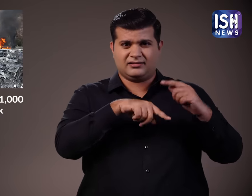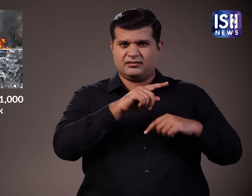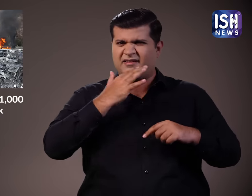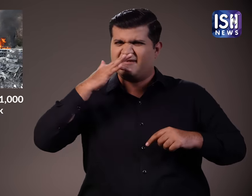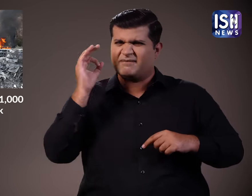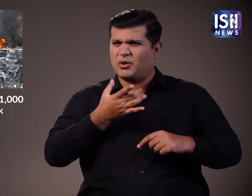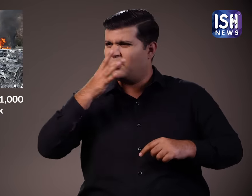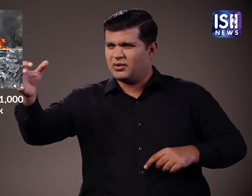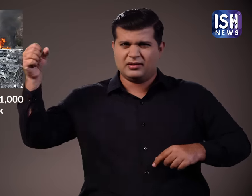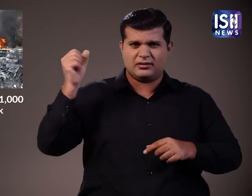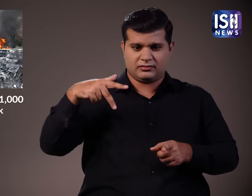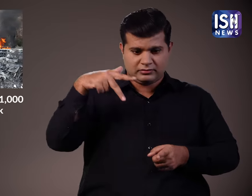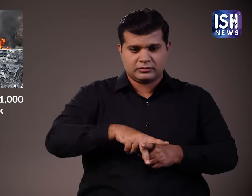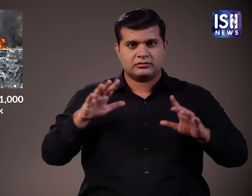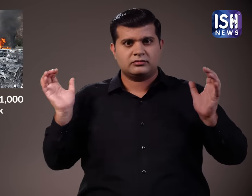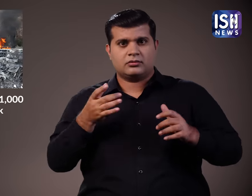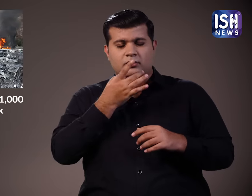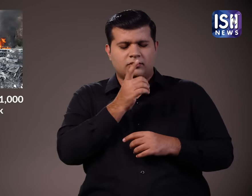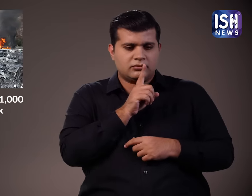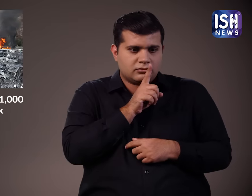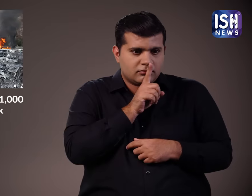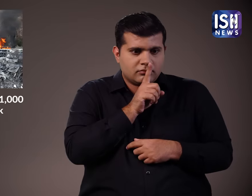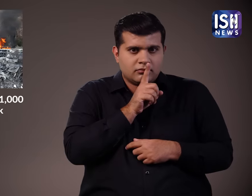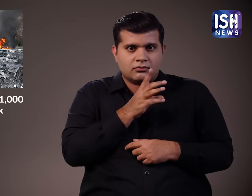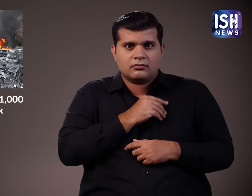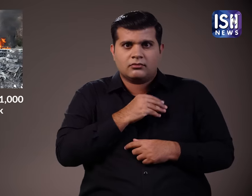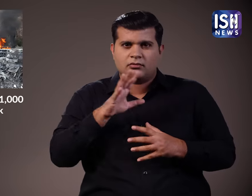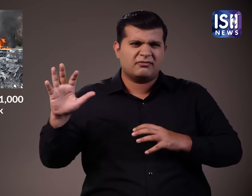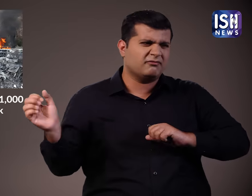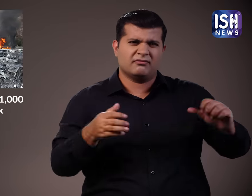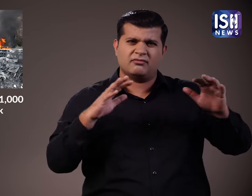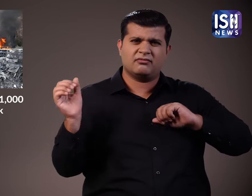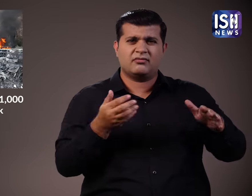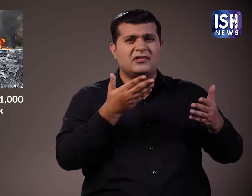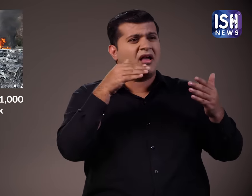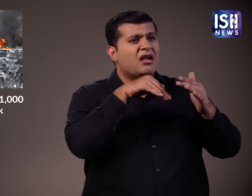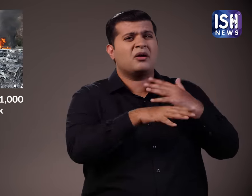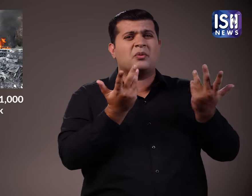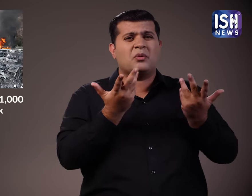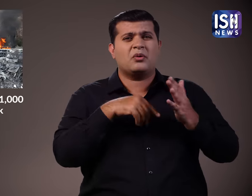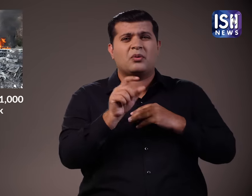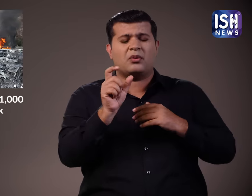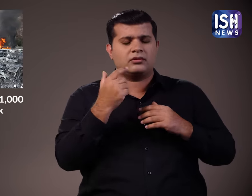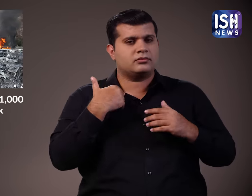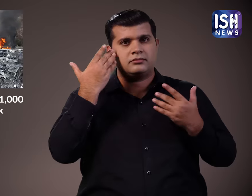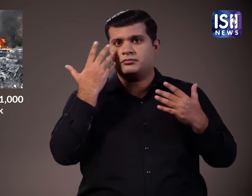इन्हें हिंसक तरीके से उनके घरों से खीच लिया गया, बंदक बना लिया गया और बाइक पर अग्याद सानों पर भी ले जाया गया